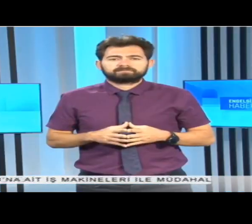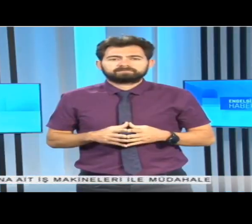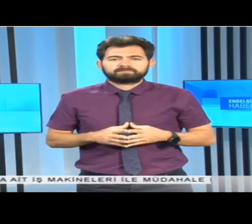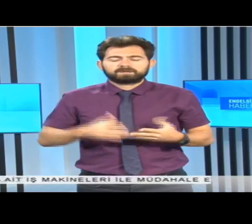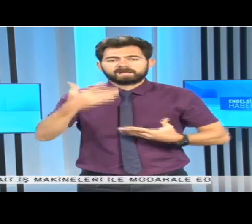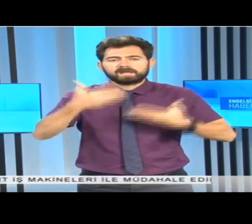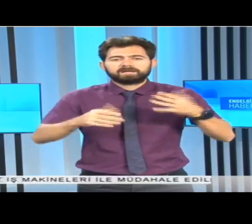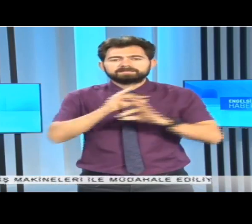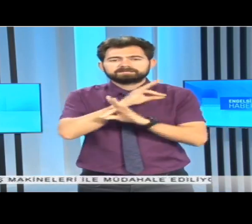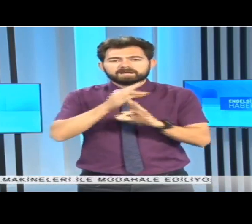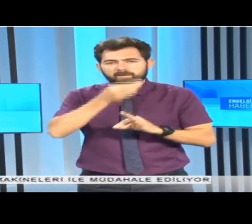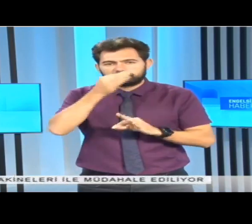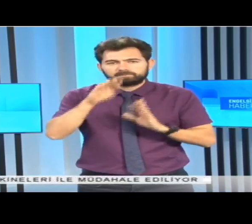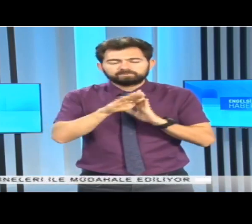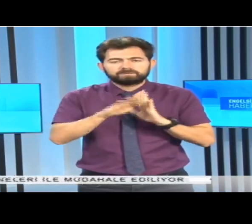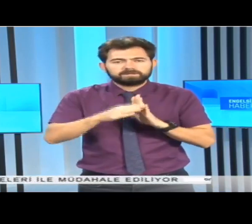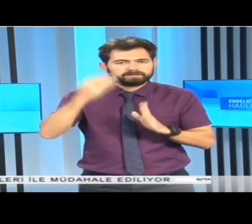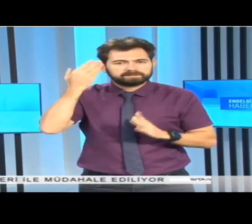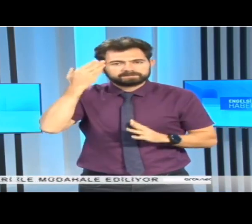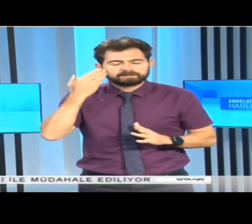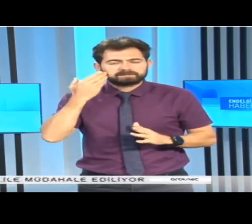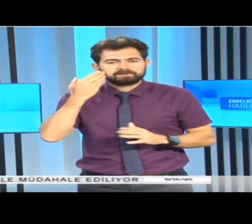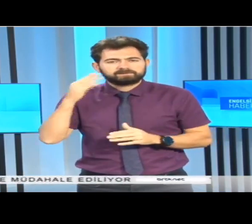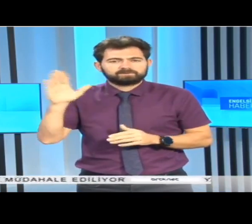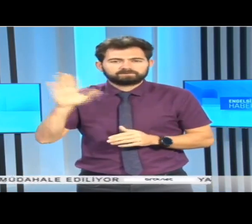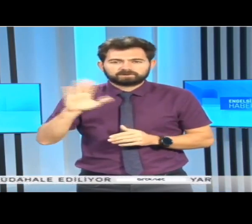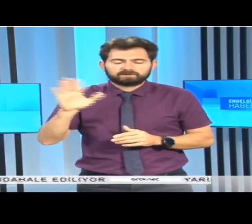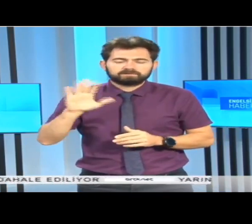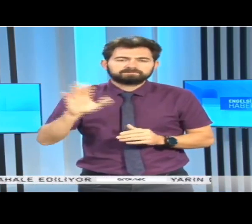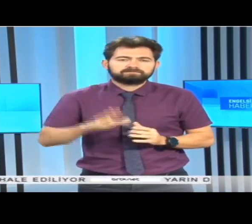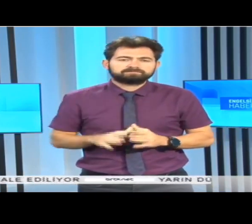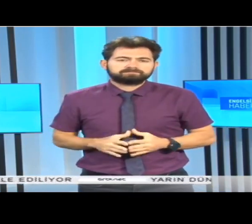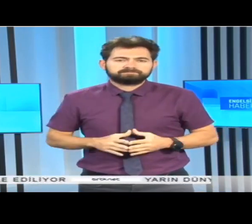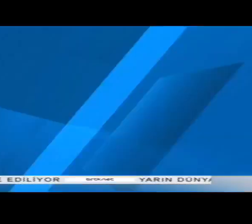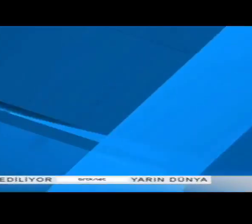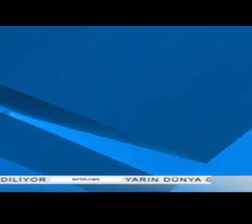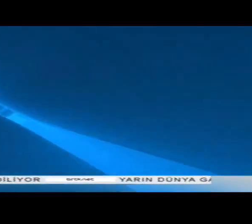Engelsiz haber bültenini izlediniz. Hoşçakalın.